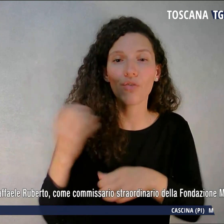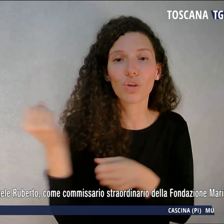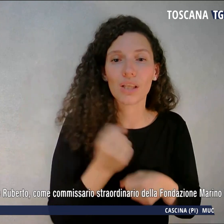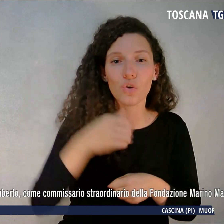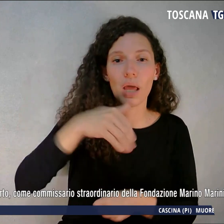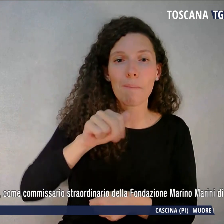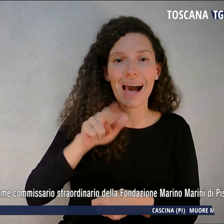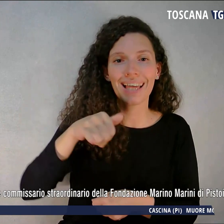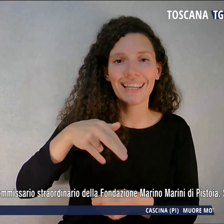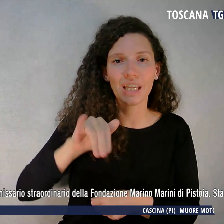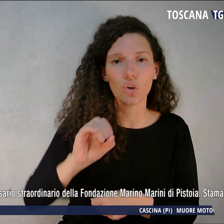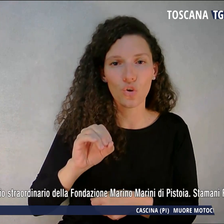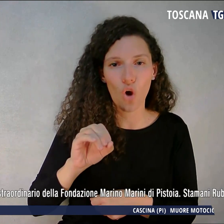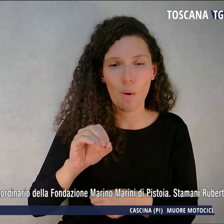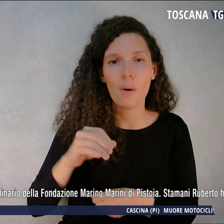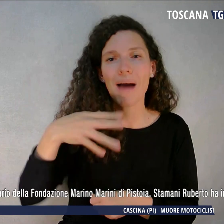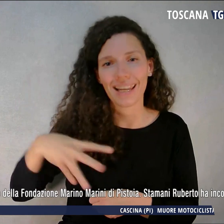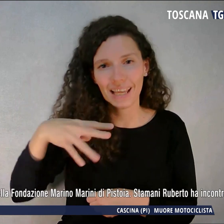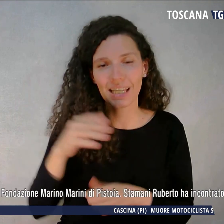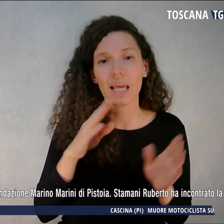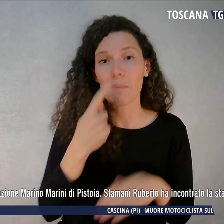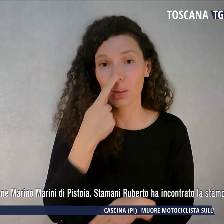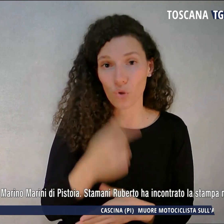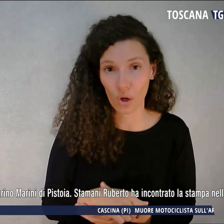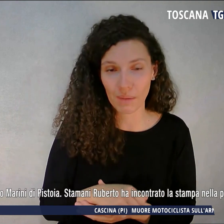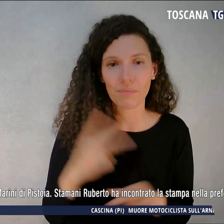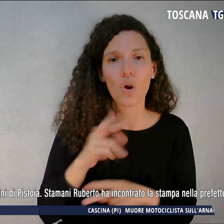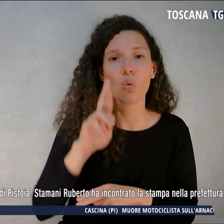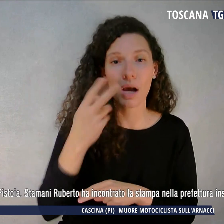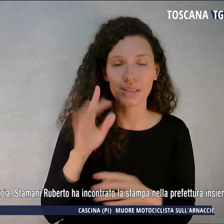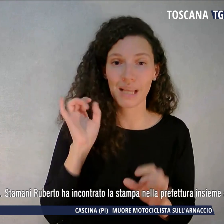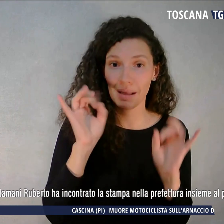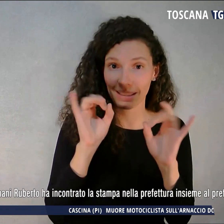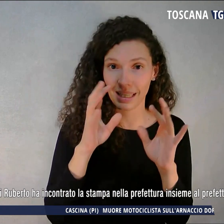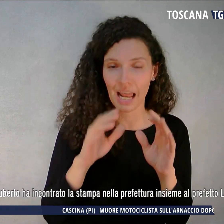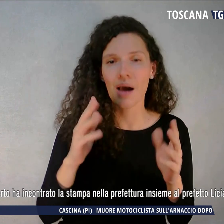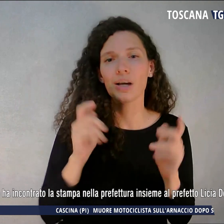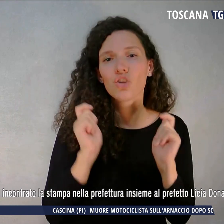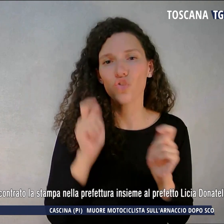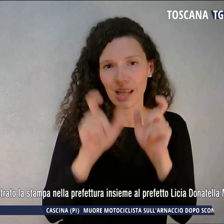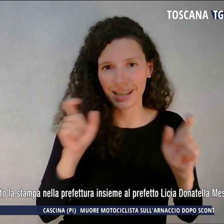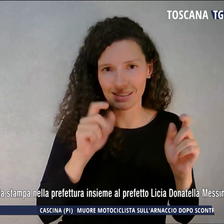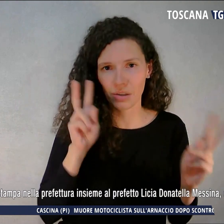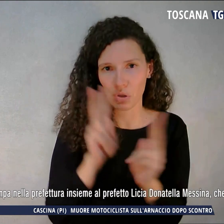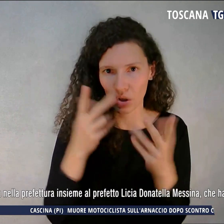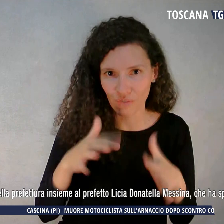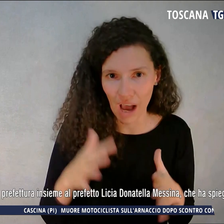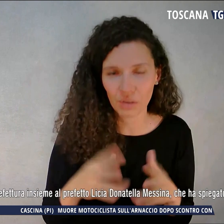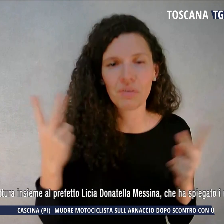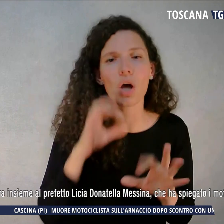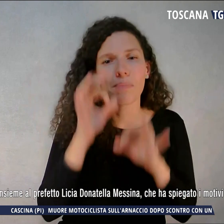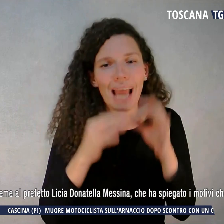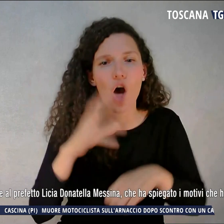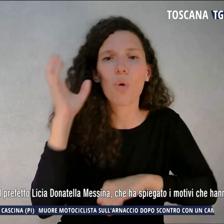Stamani Roberto ha incontrato la stampa nella prefettura insieme al prefetto che ha spiegato i motivi che hanno portato al commissariamento della